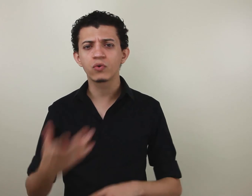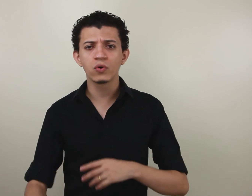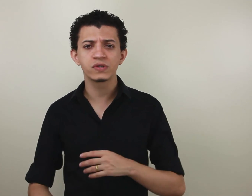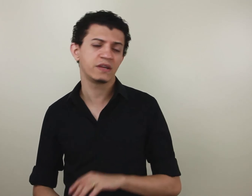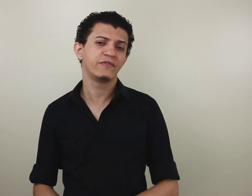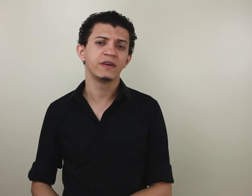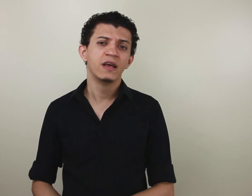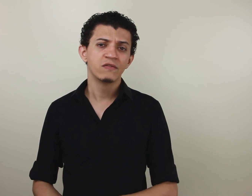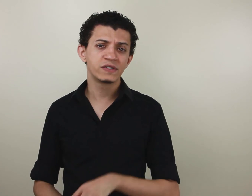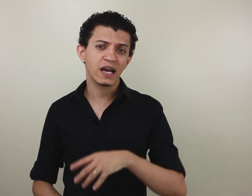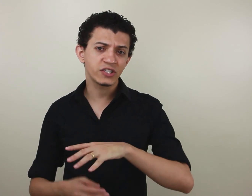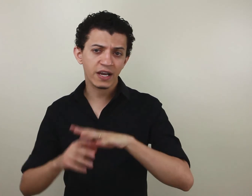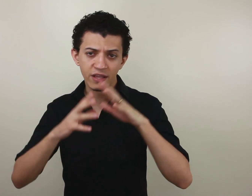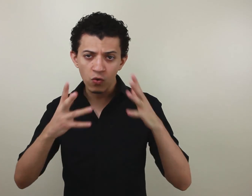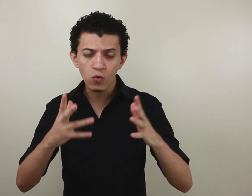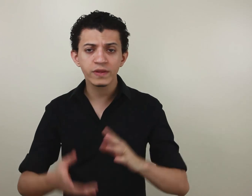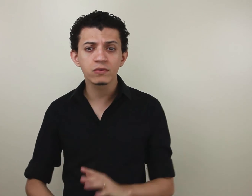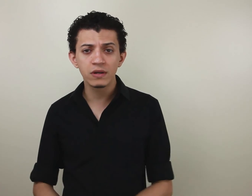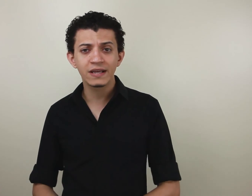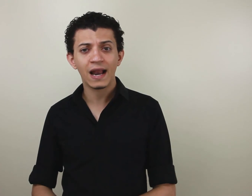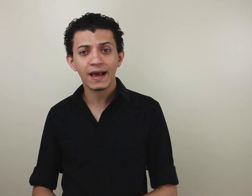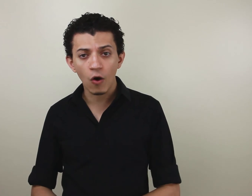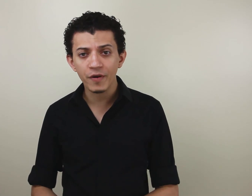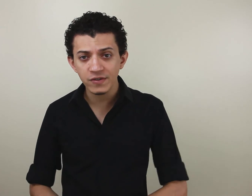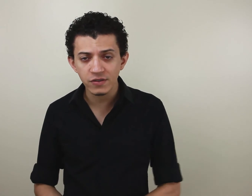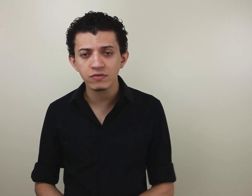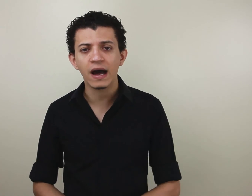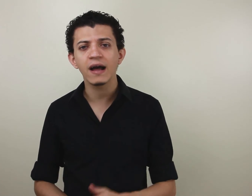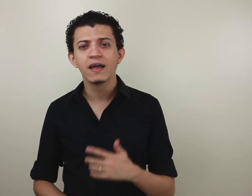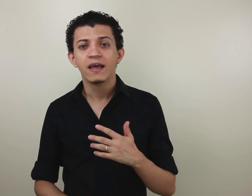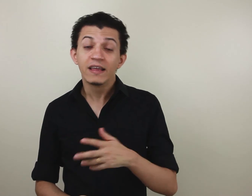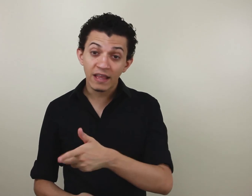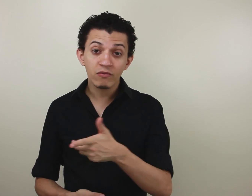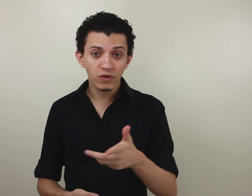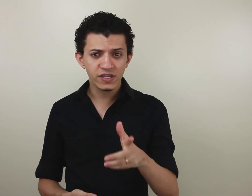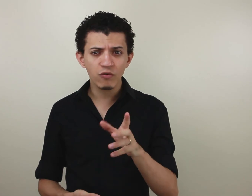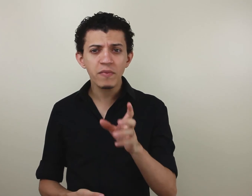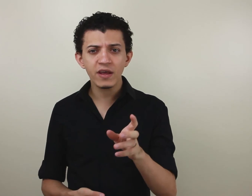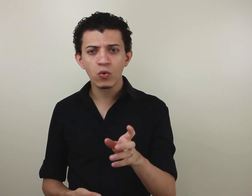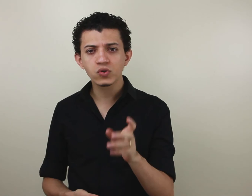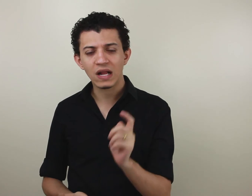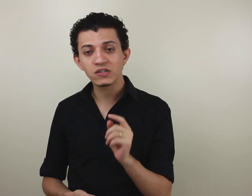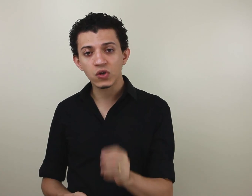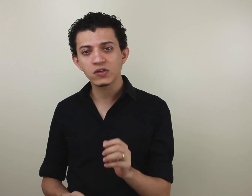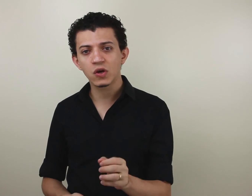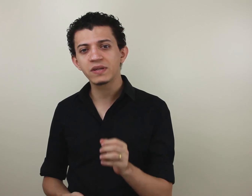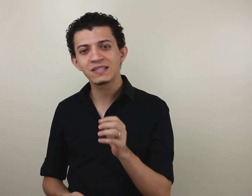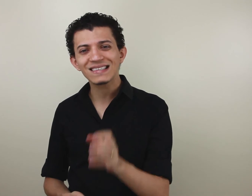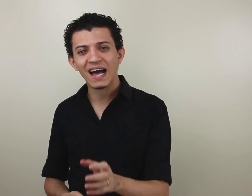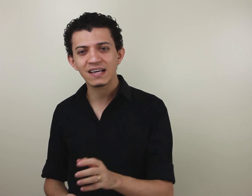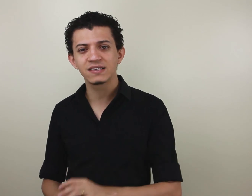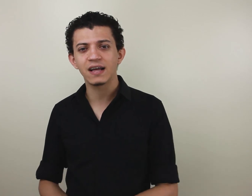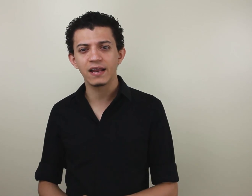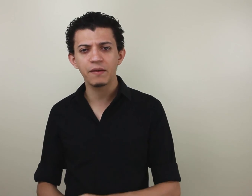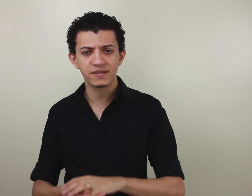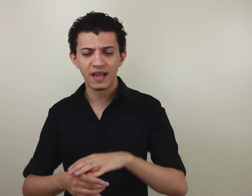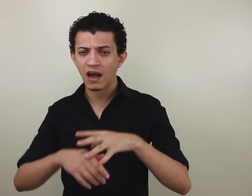cursos, você achar que tem algum conteúdo ali que é legal para você estudar, tem inclusive um mini curso lá só sobre sintaxe da Libras, a